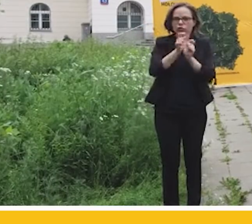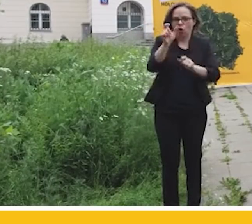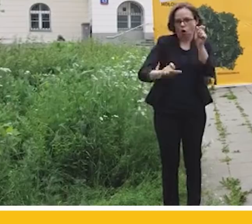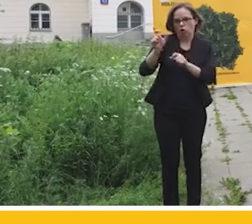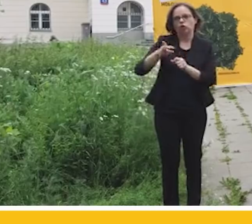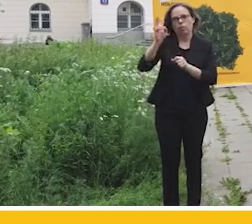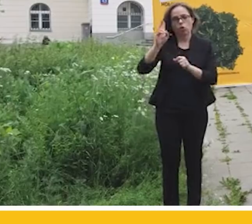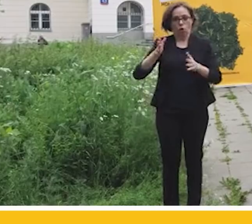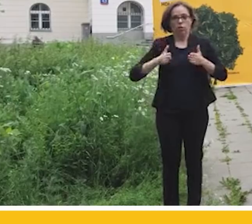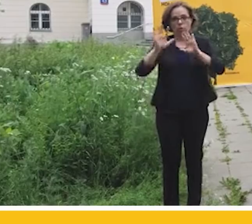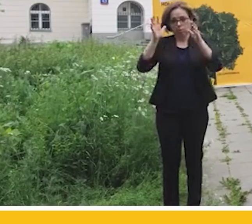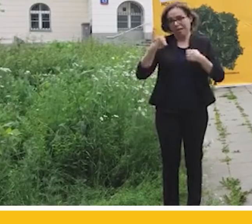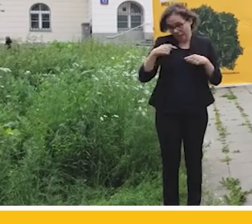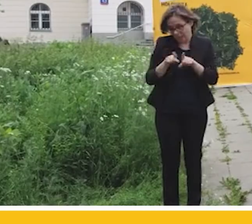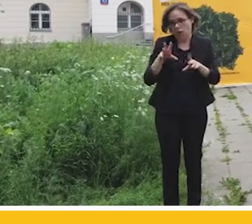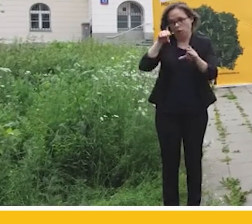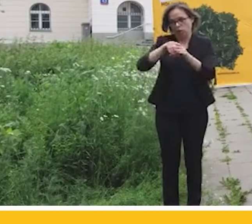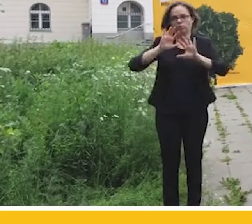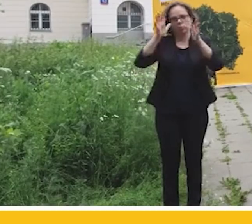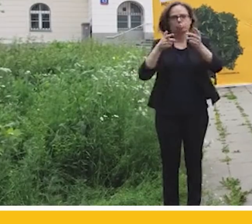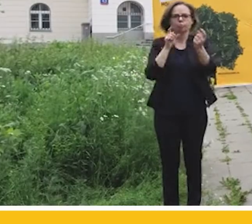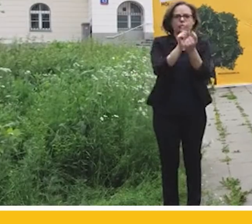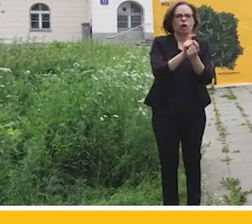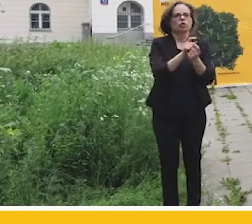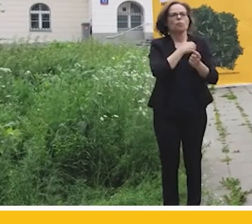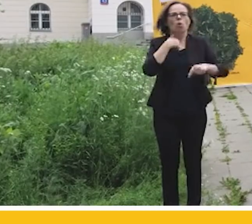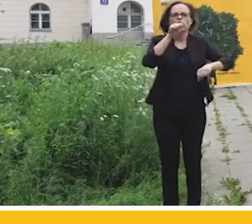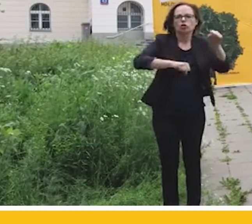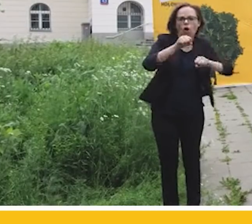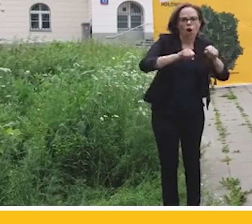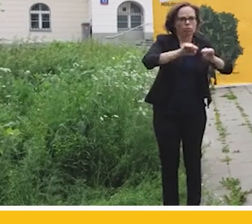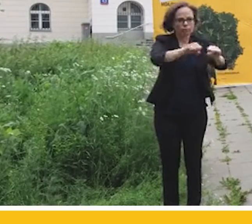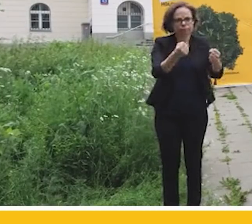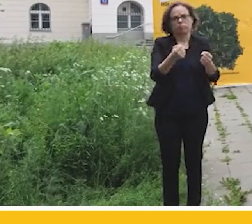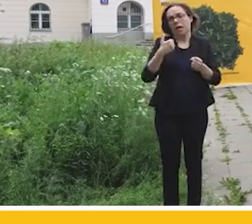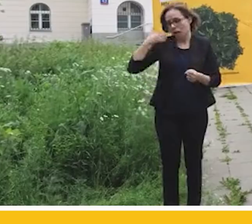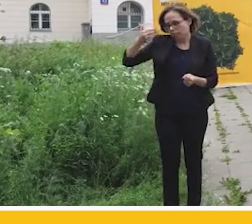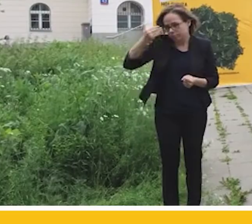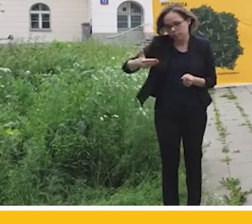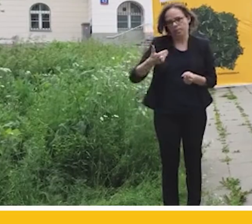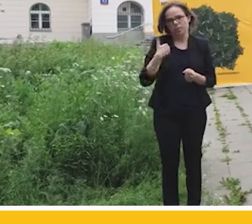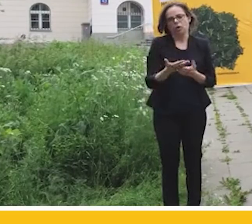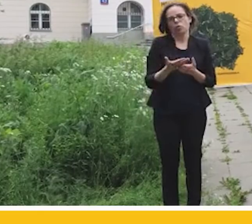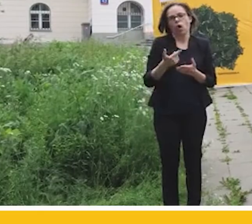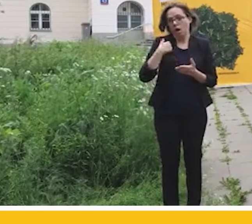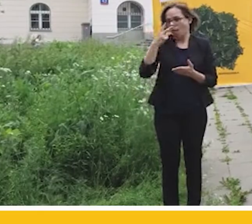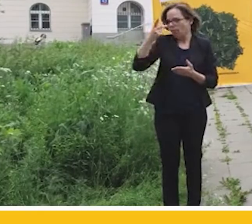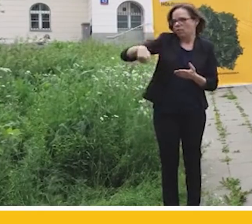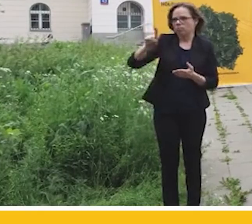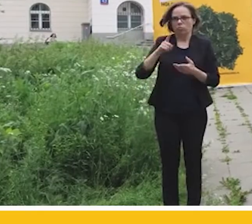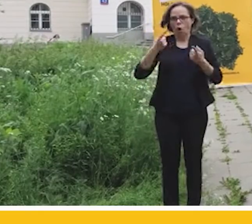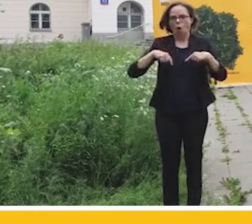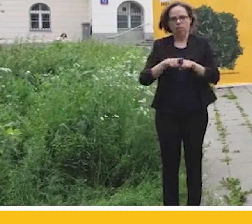ulicach, którzy protestując, ja też przecież byłem na protestach przeciwko dewastowaniu polskich sądów, przemawiałem na nich, widziałem wtedy tę obywatelską energię,